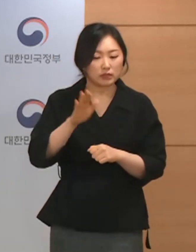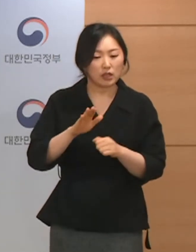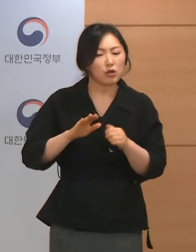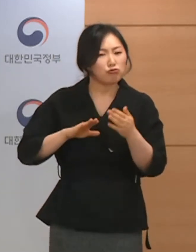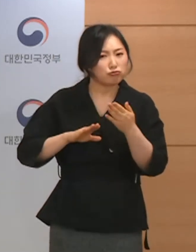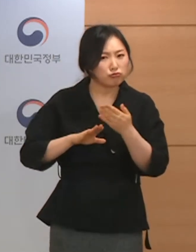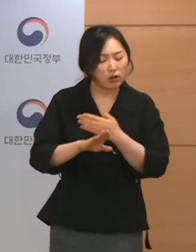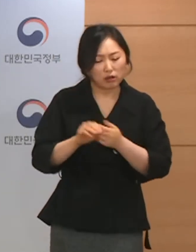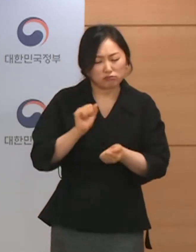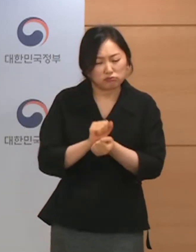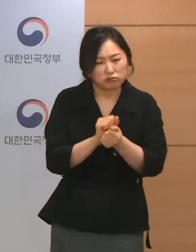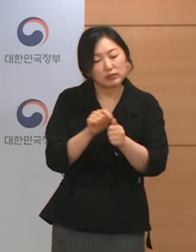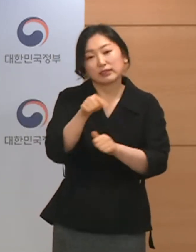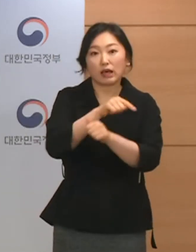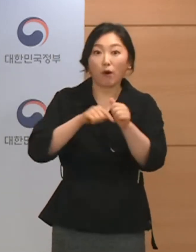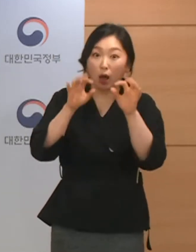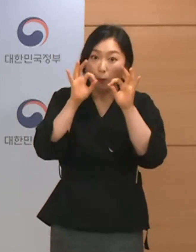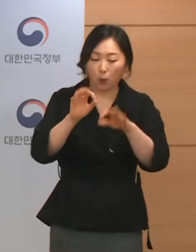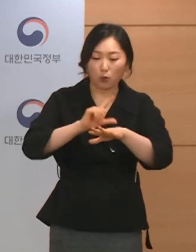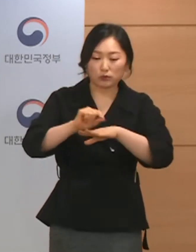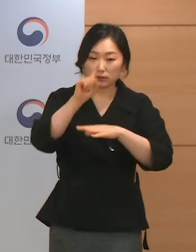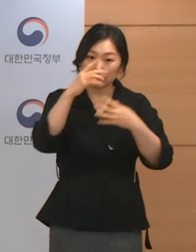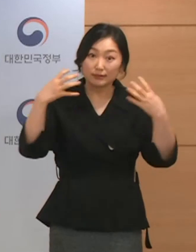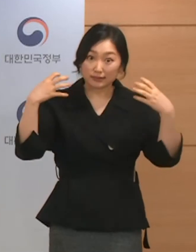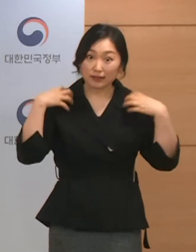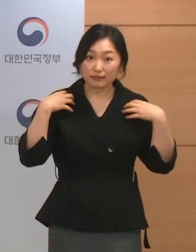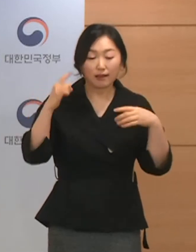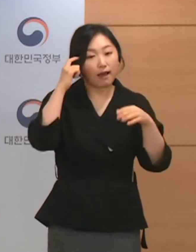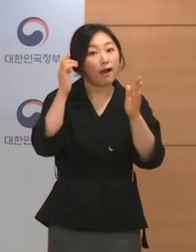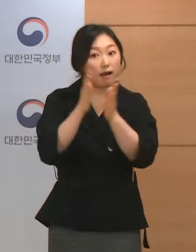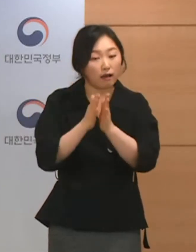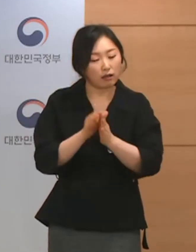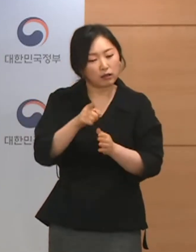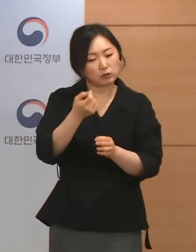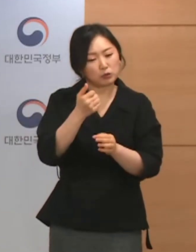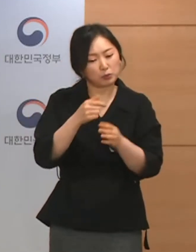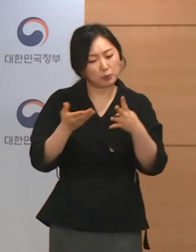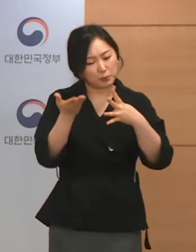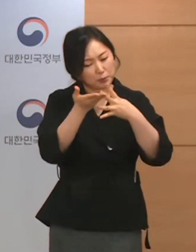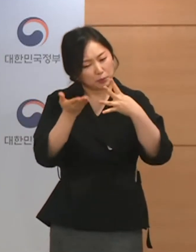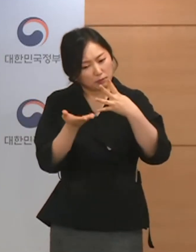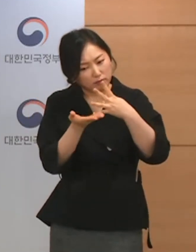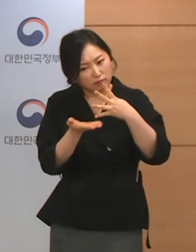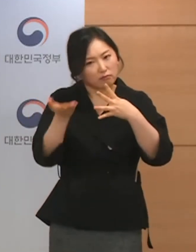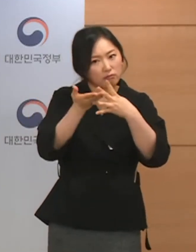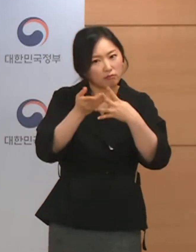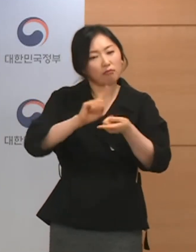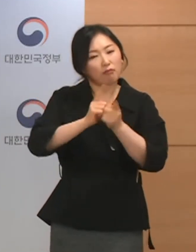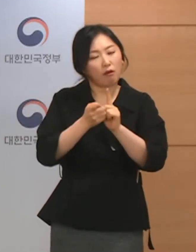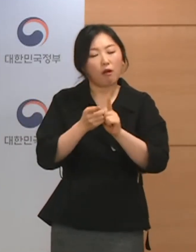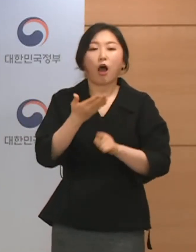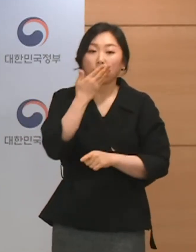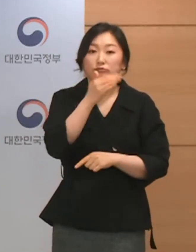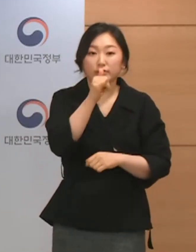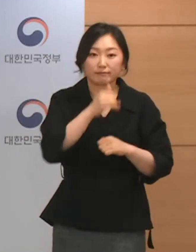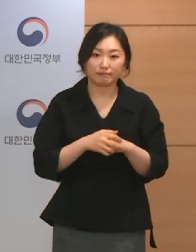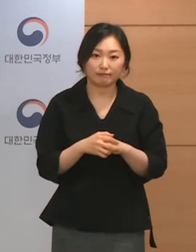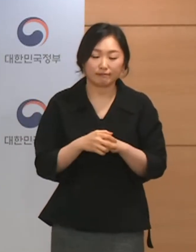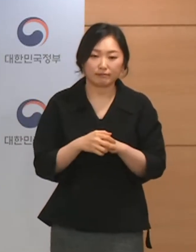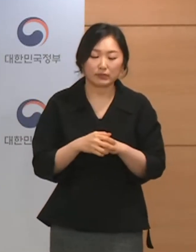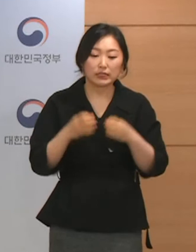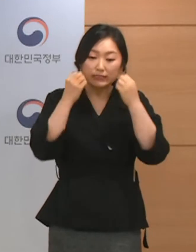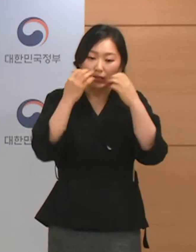따라 지자체에서 이러한 조치들이 변동될 가능성도 존재합니다. 새로운 거리두기